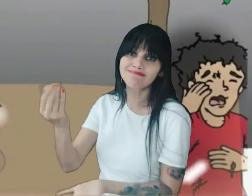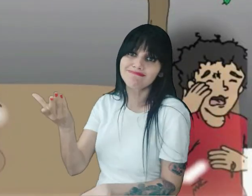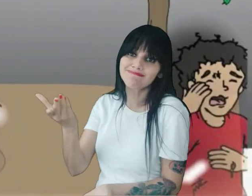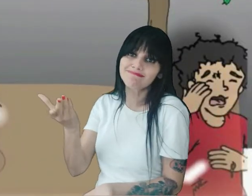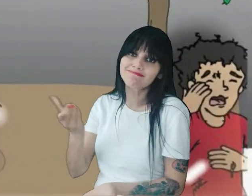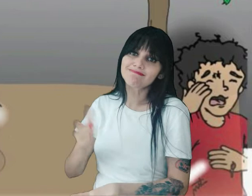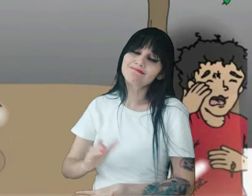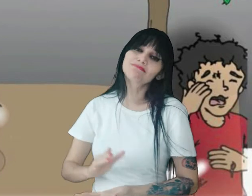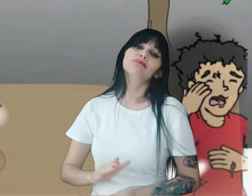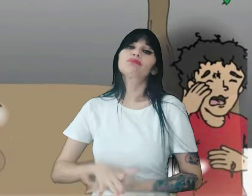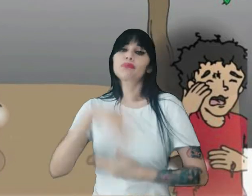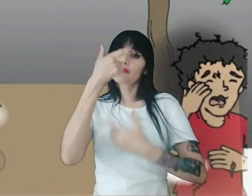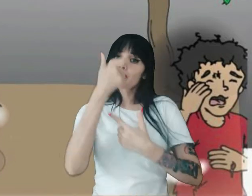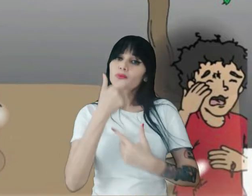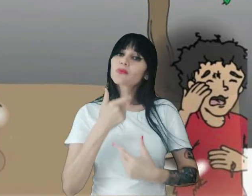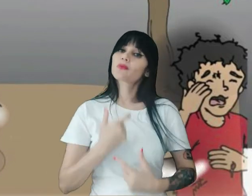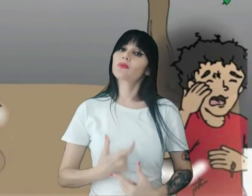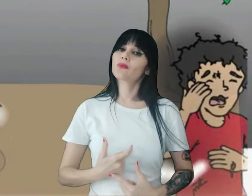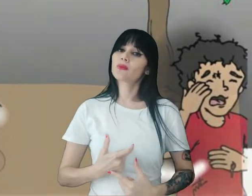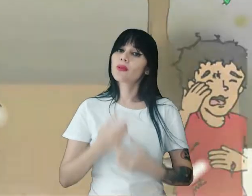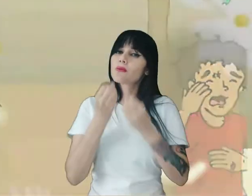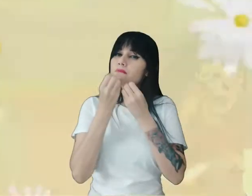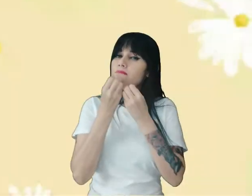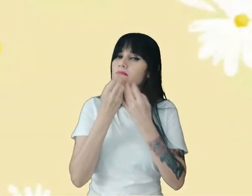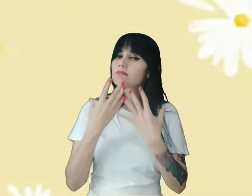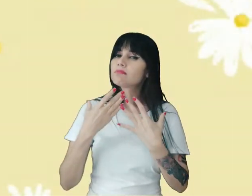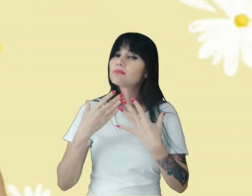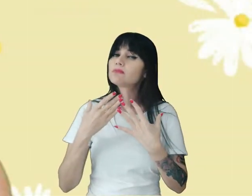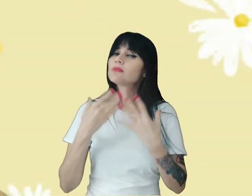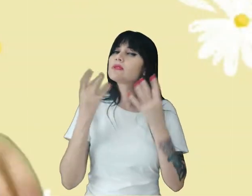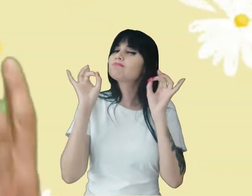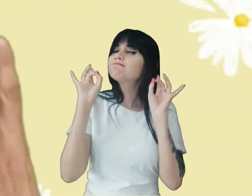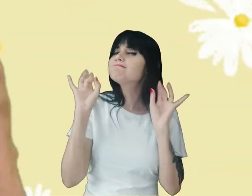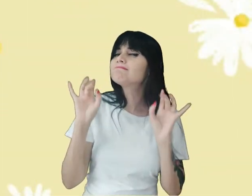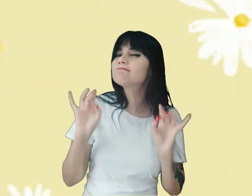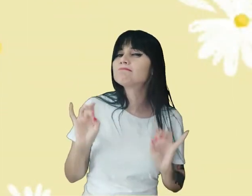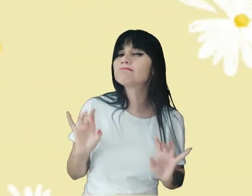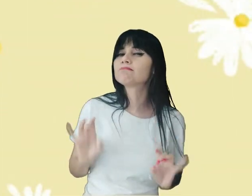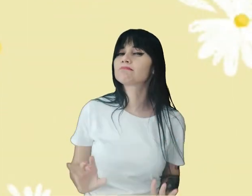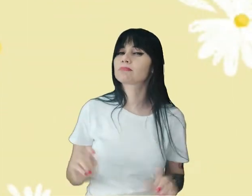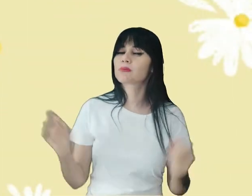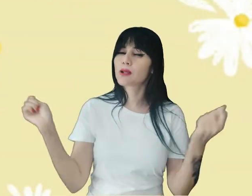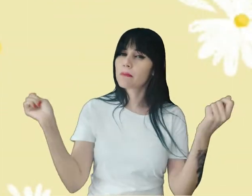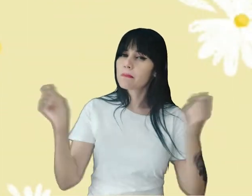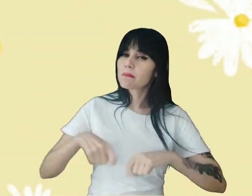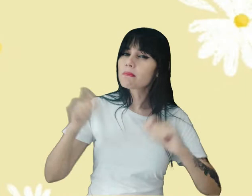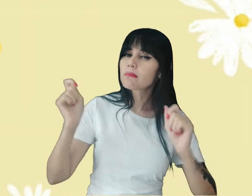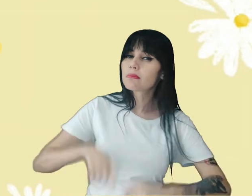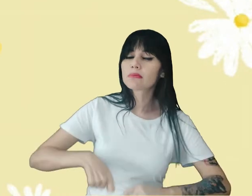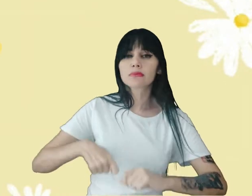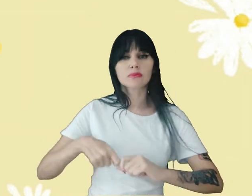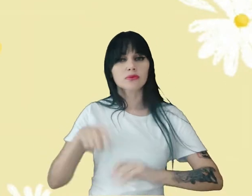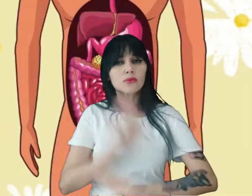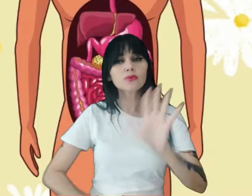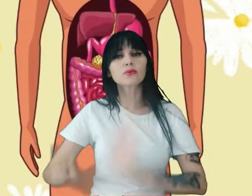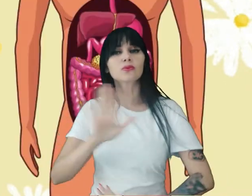Involuntário O corpo É um bem É um bem Que deve ser Que deve ser Cuidado